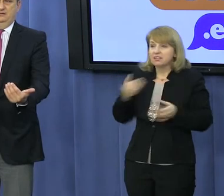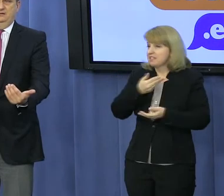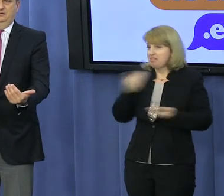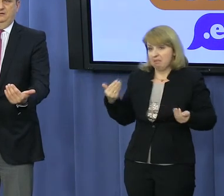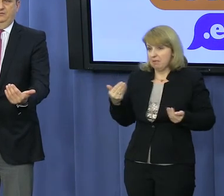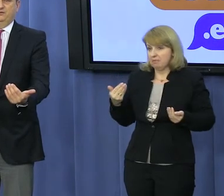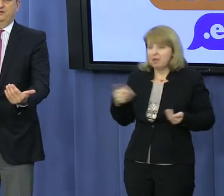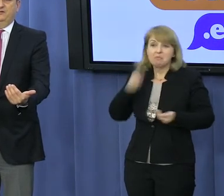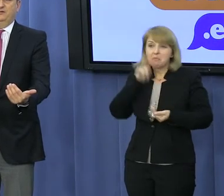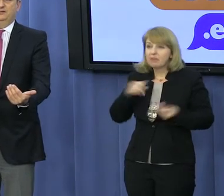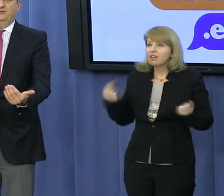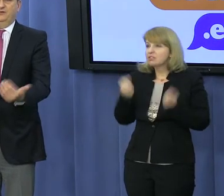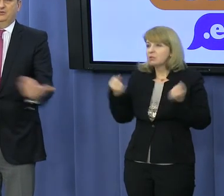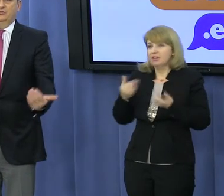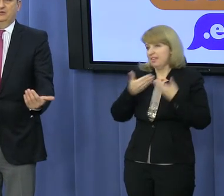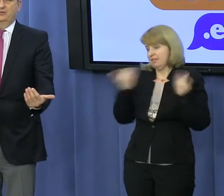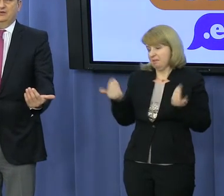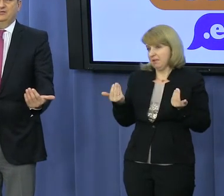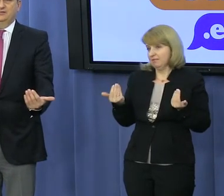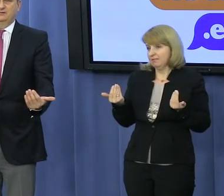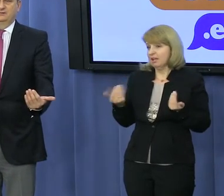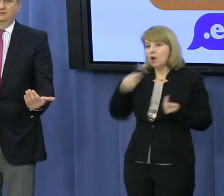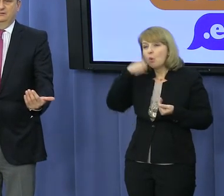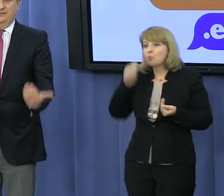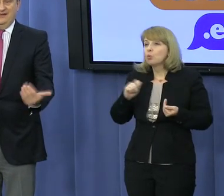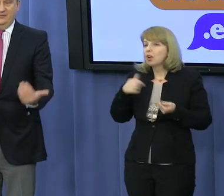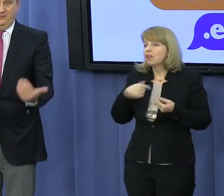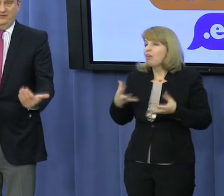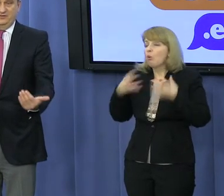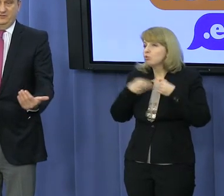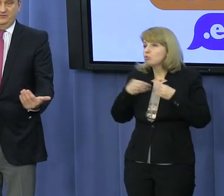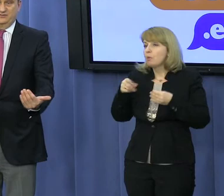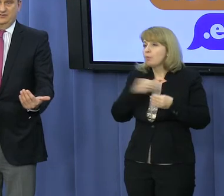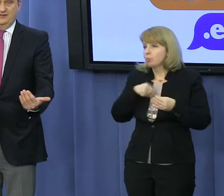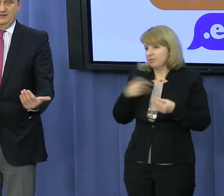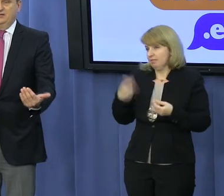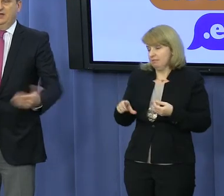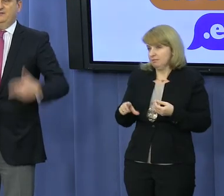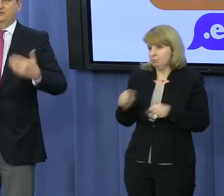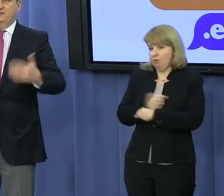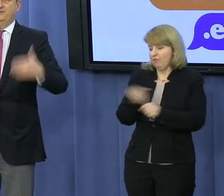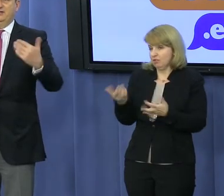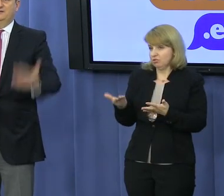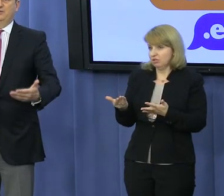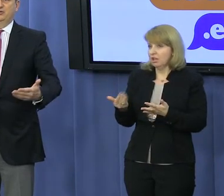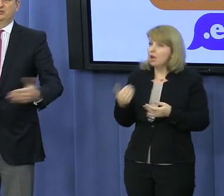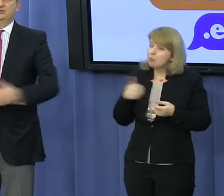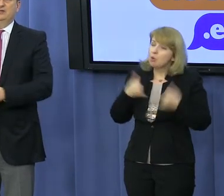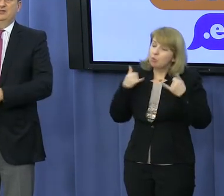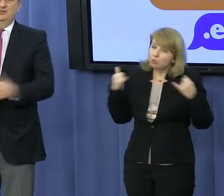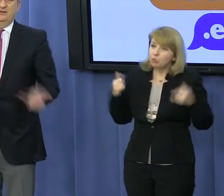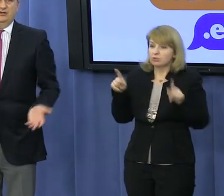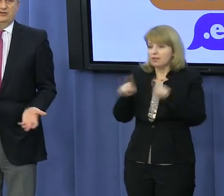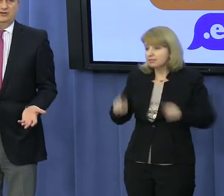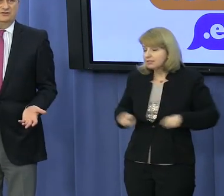działania. Polska nie była w stanie zaoferować Ukrainie nic naprawdę poważnego przez te wszystkie lata, a tworzyła pewne gesty polityczne,